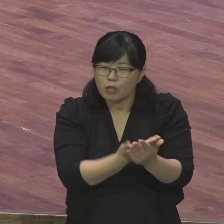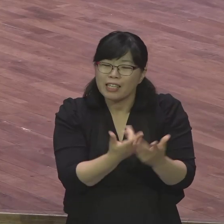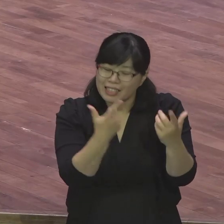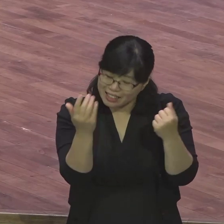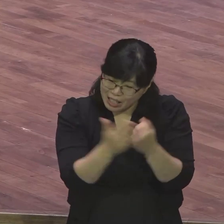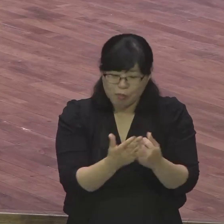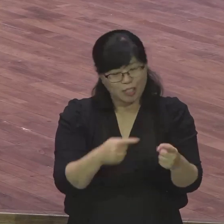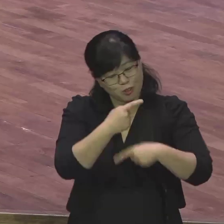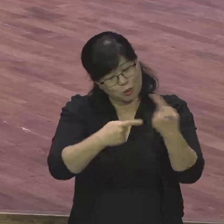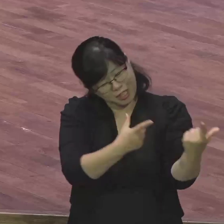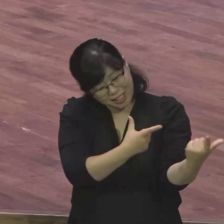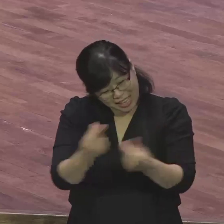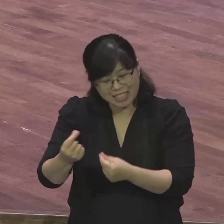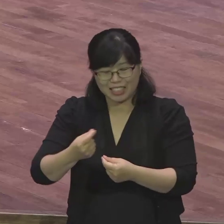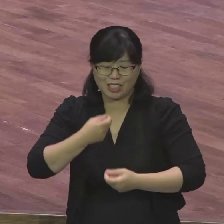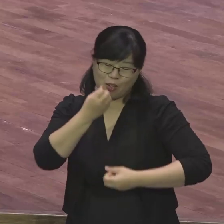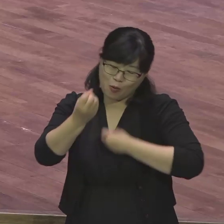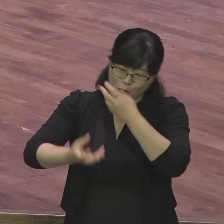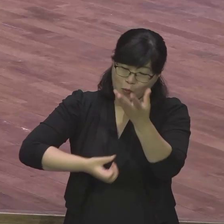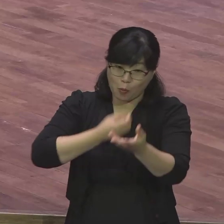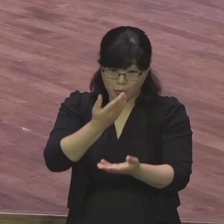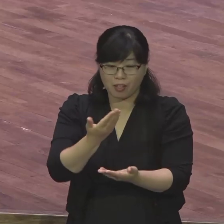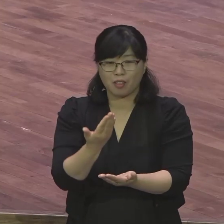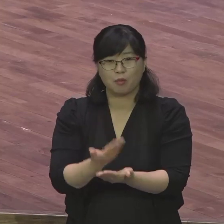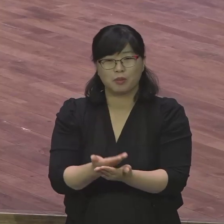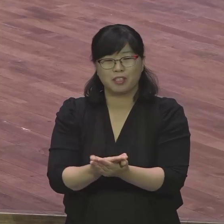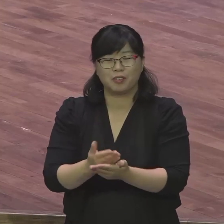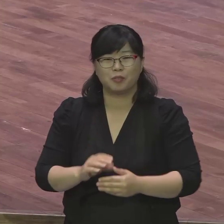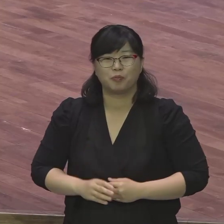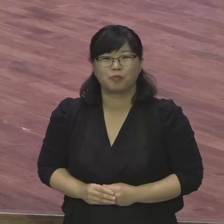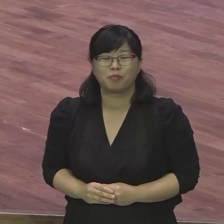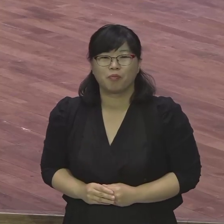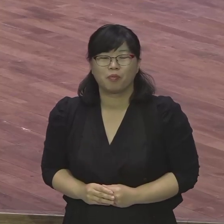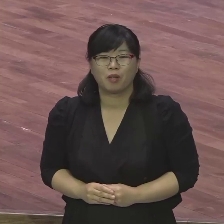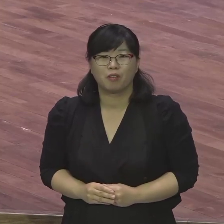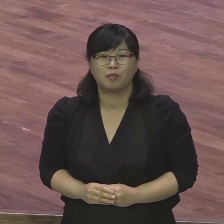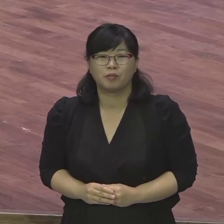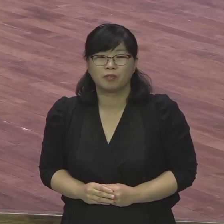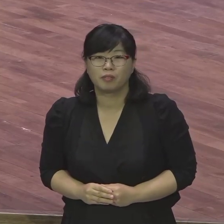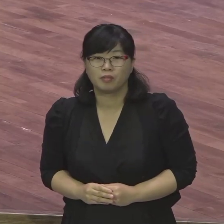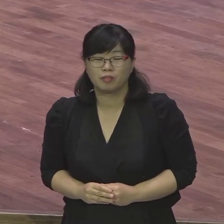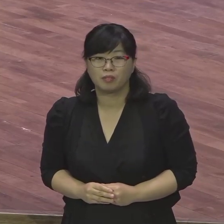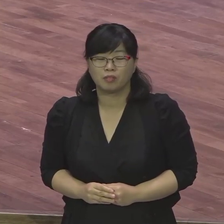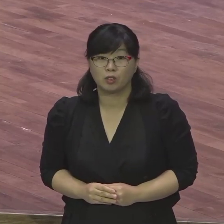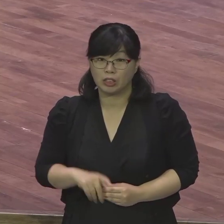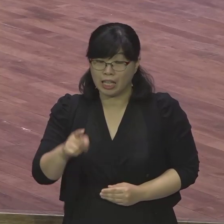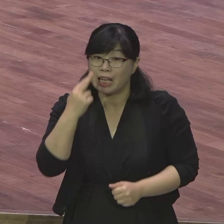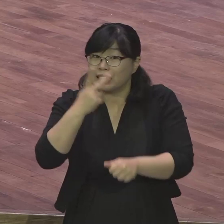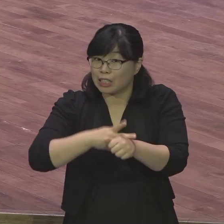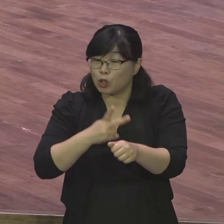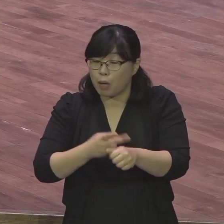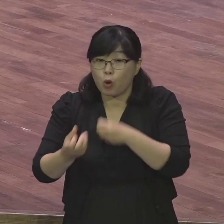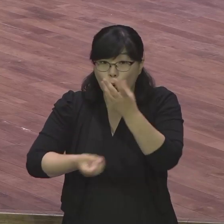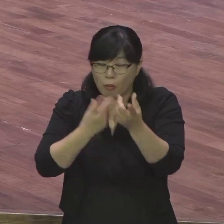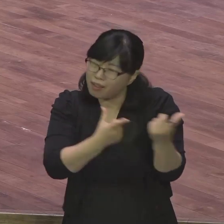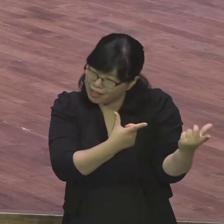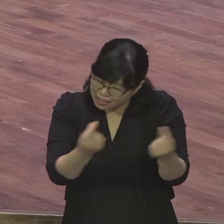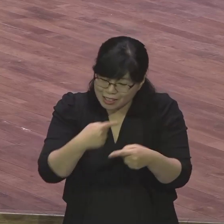우리의 삶을 완벽히 보장하신다는 확신에 찬 사도바울의 고백 이 고백을 함께 고백해 보겠습니다